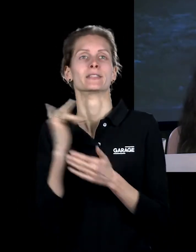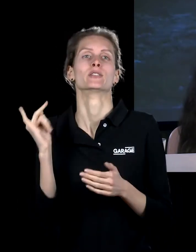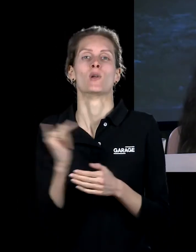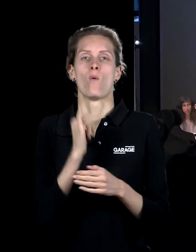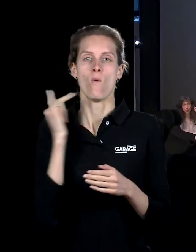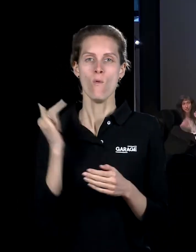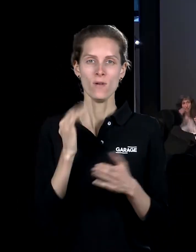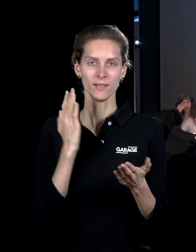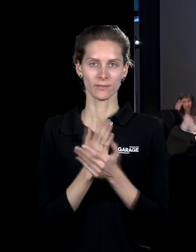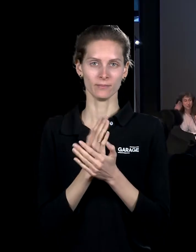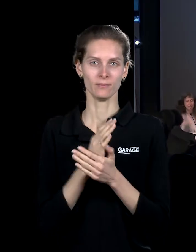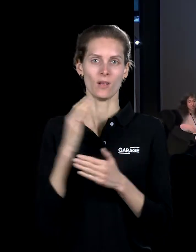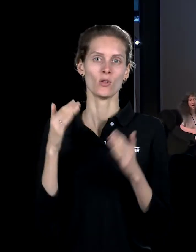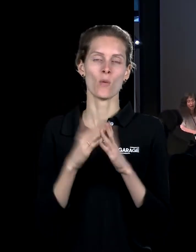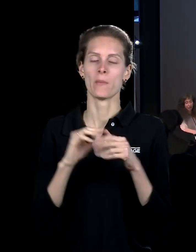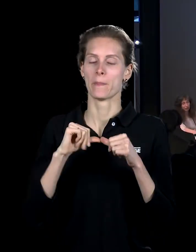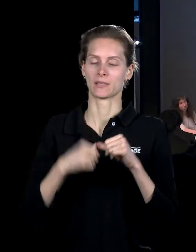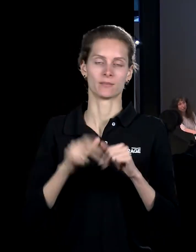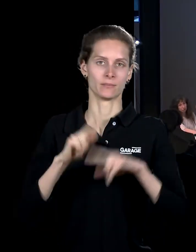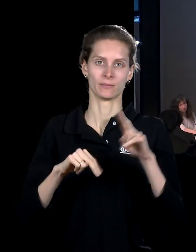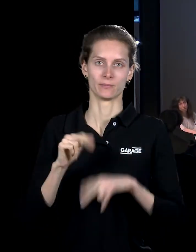Дом, который находится в постоянном становлении.